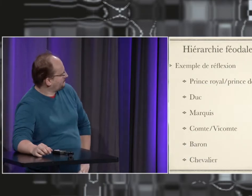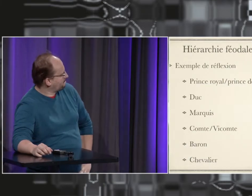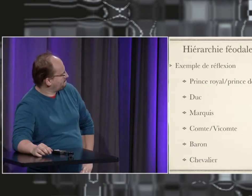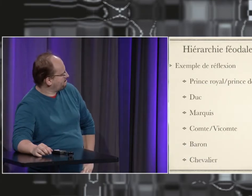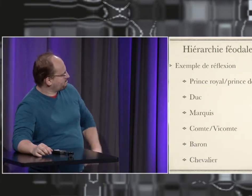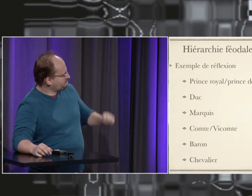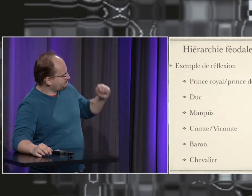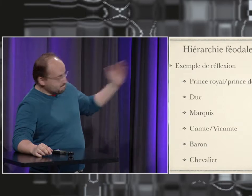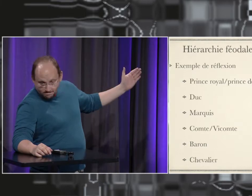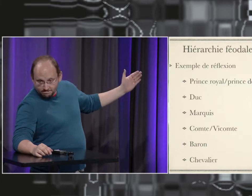justement